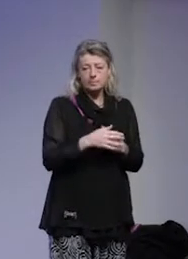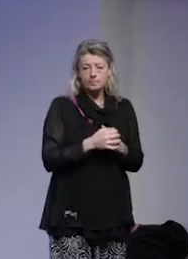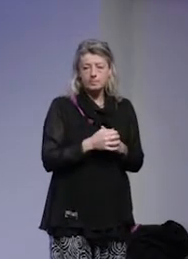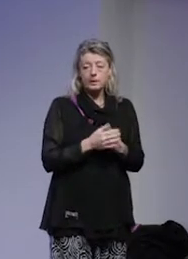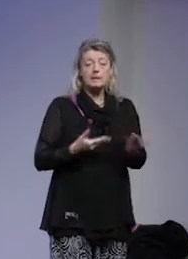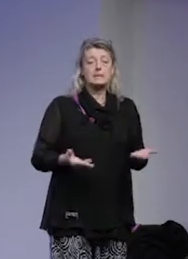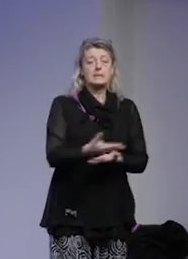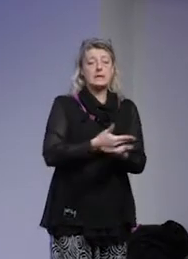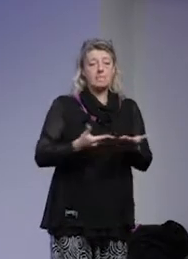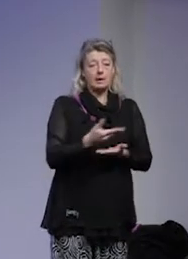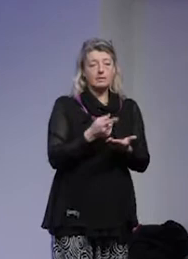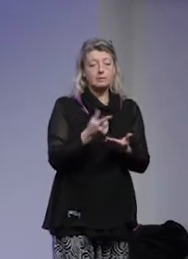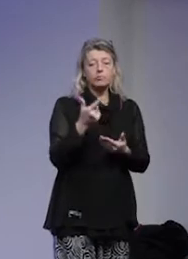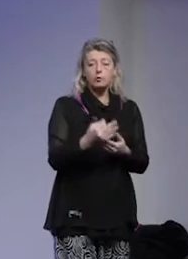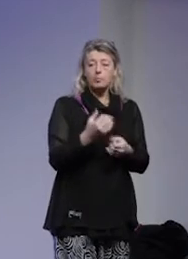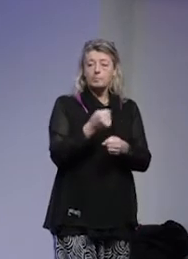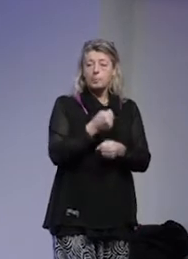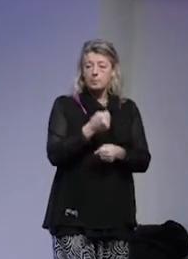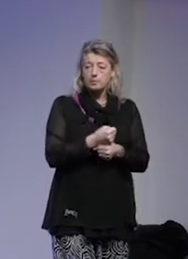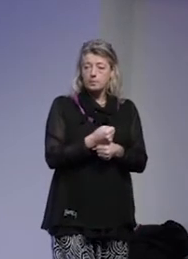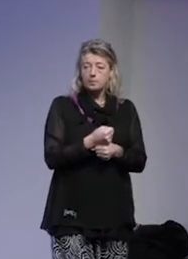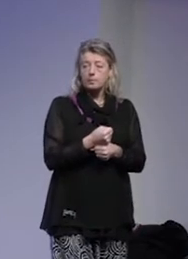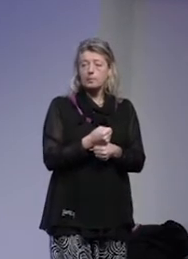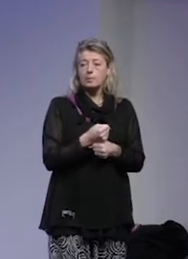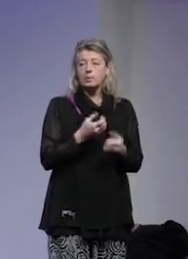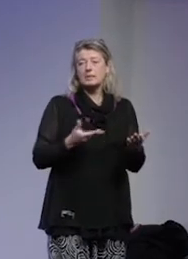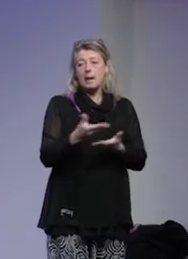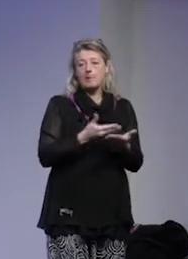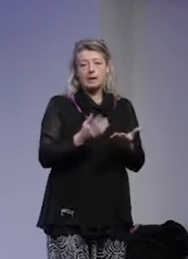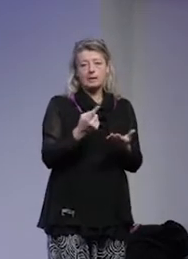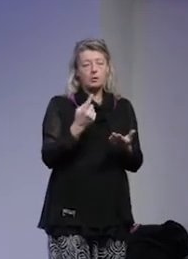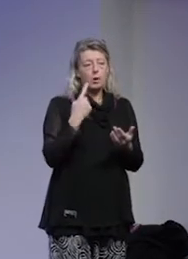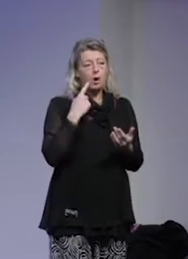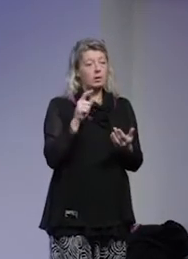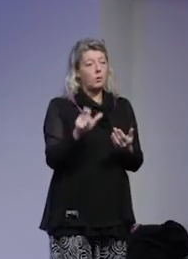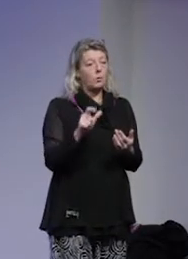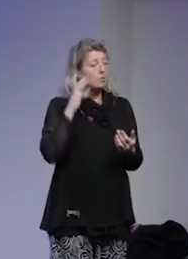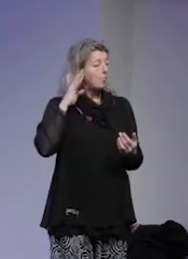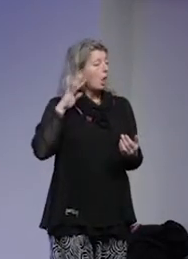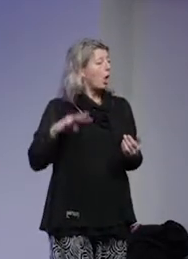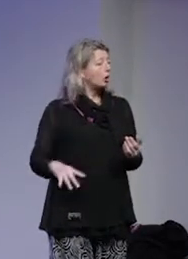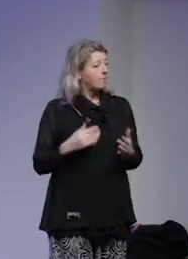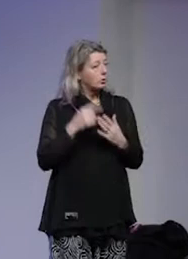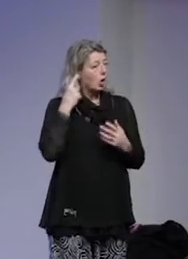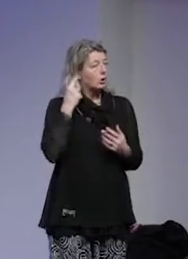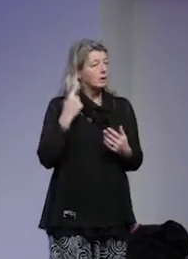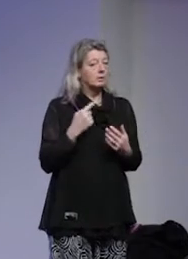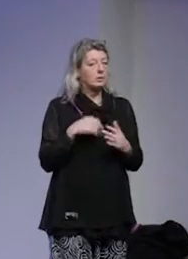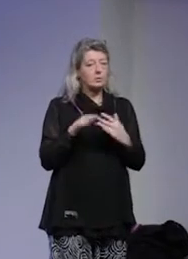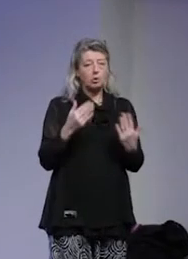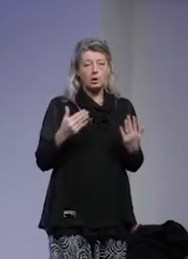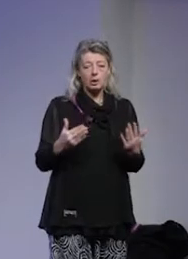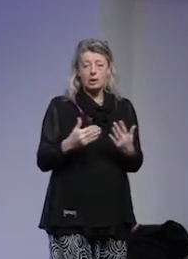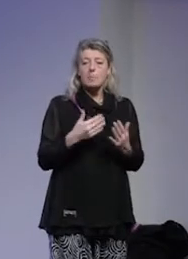Samverkan är den formen av arbete och det samverkan kommer ni säkert att höra tills det blöder rörande på er under de här dagarna.